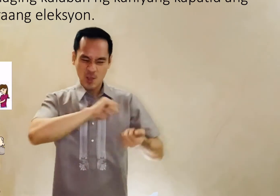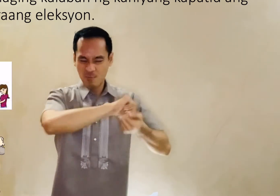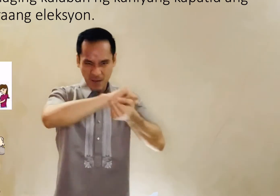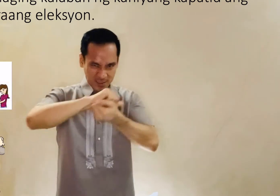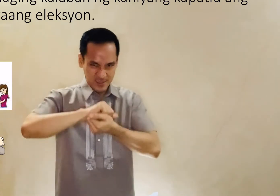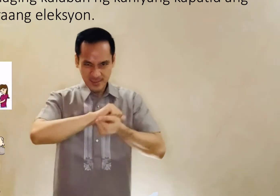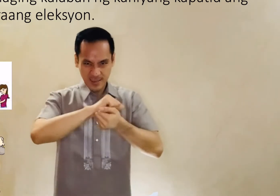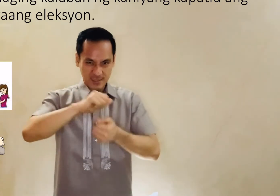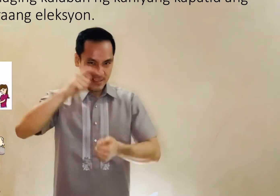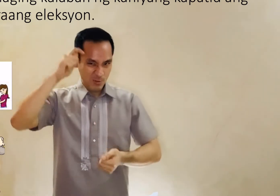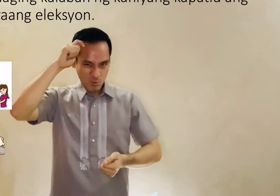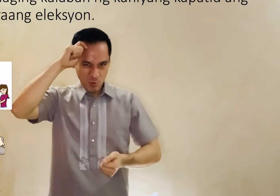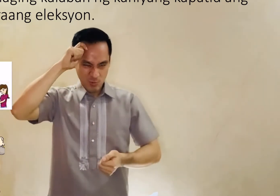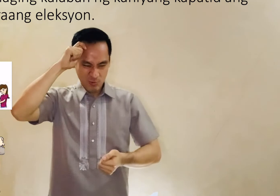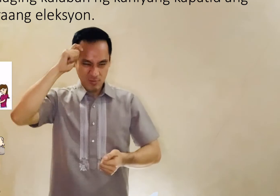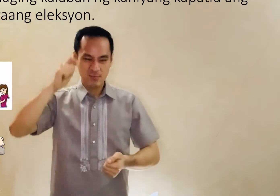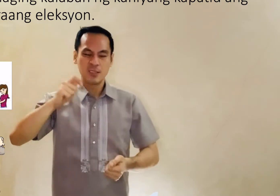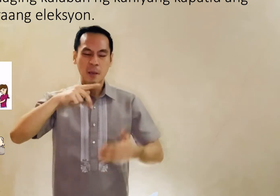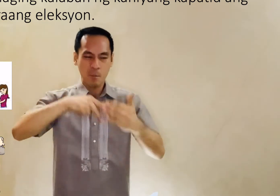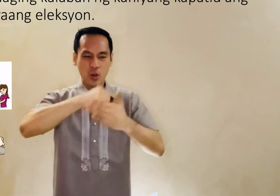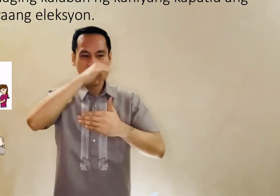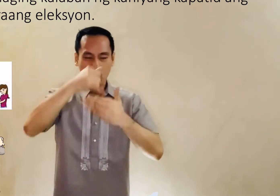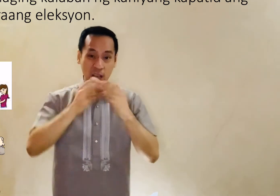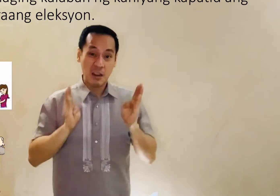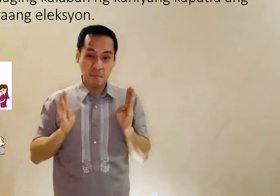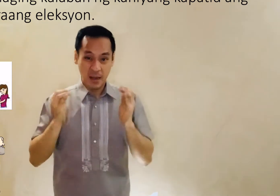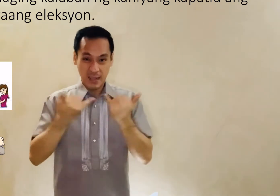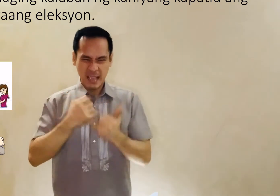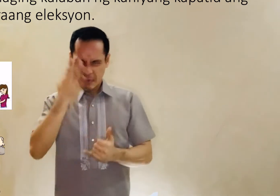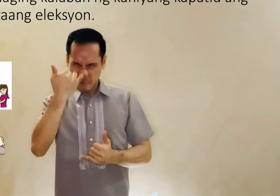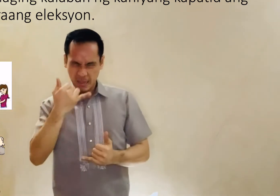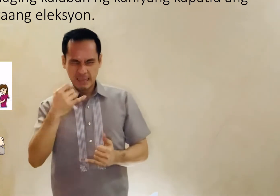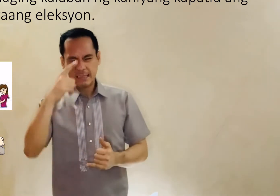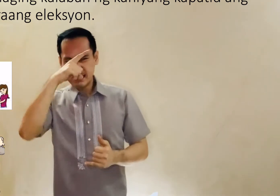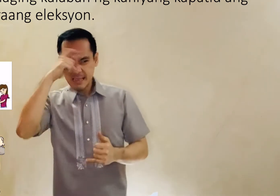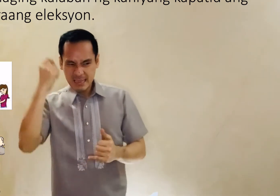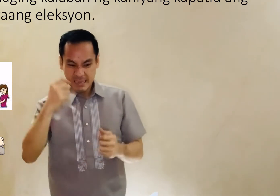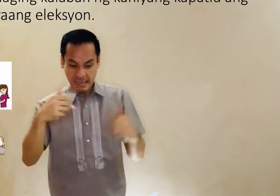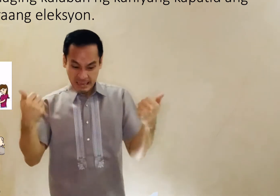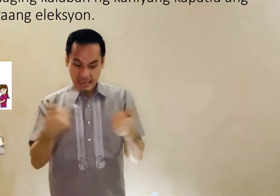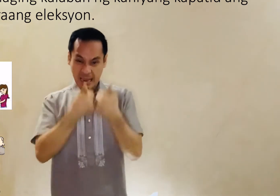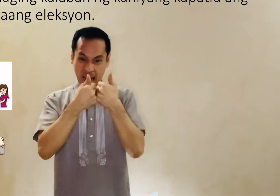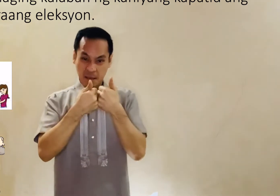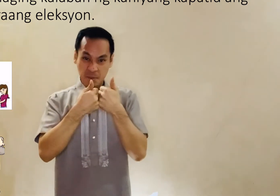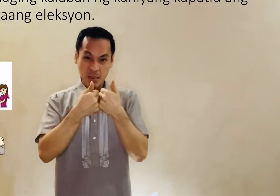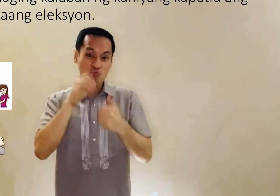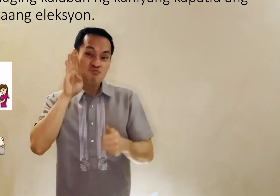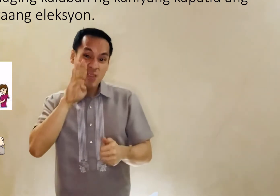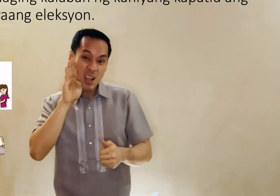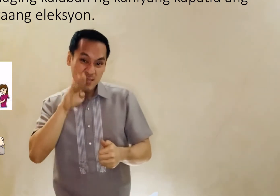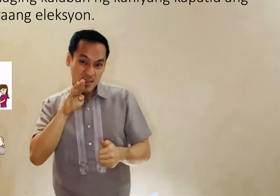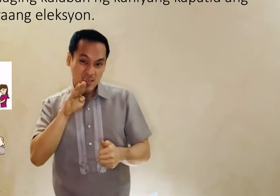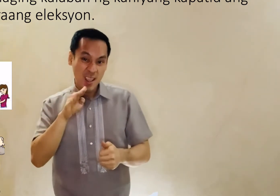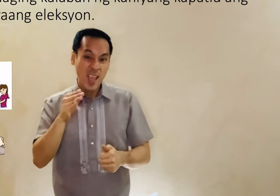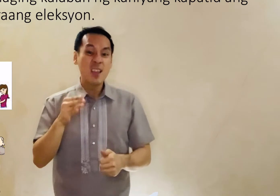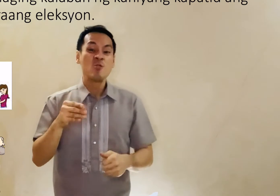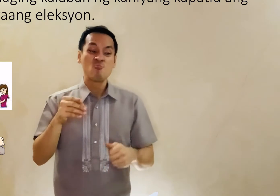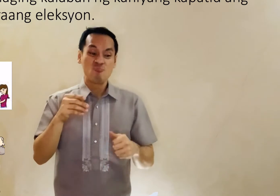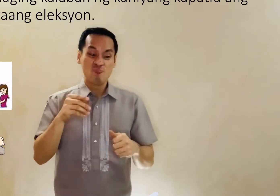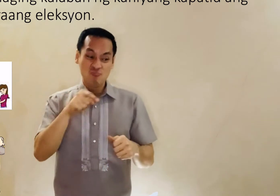Tonio Sa proyekto ng kanilang barangay Dahil kalaban ng kanyang kapatid Ang kapitan sa